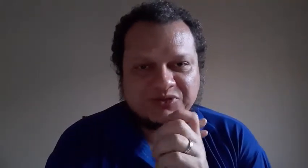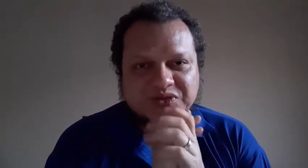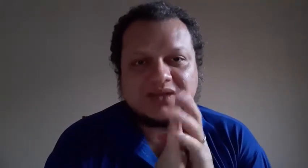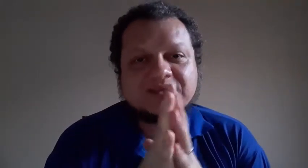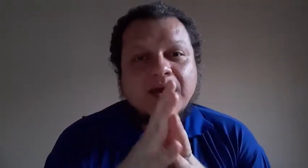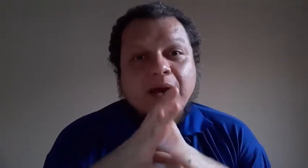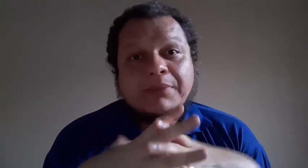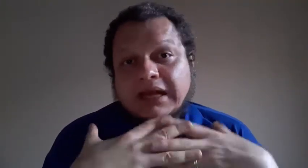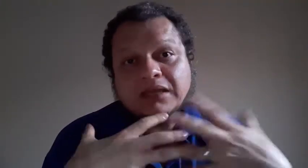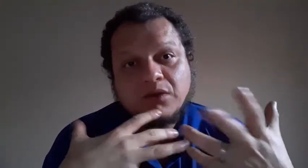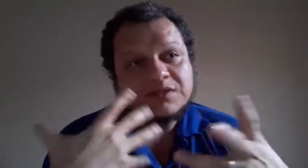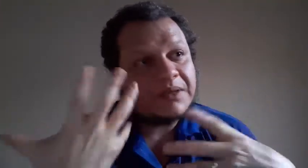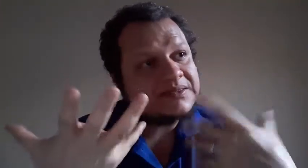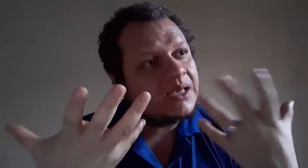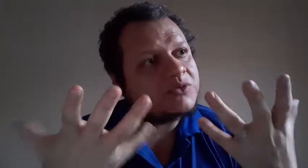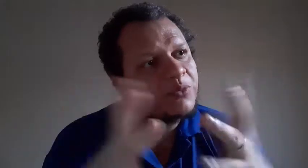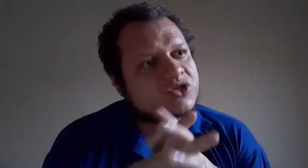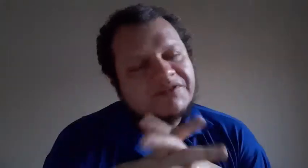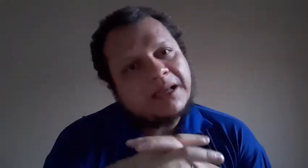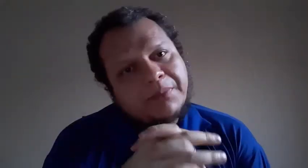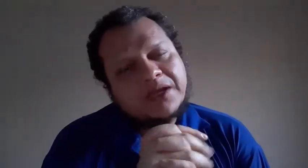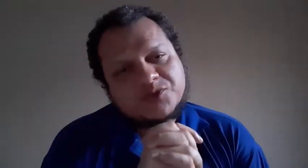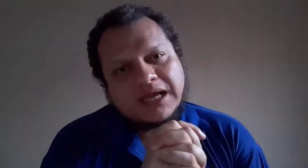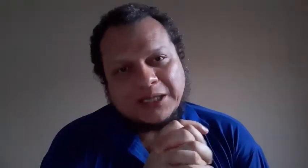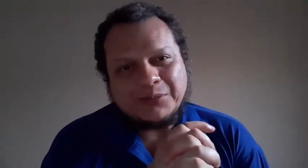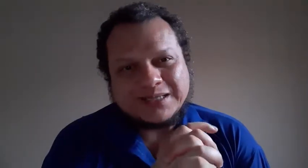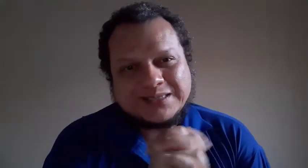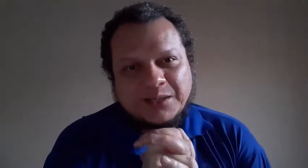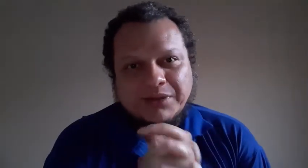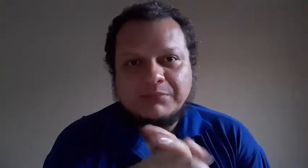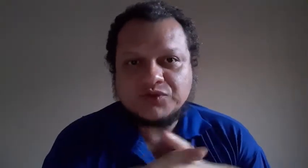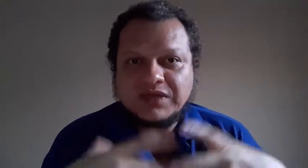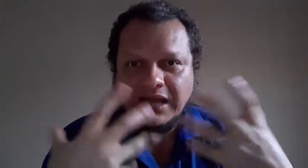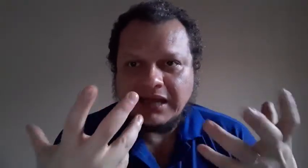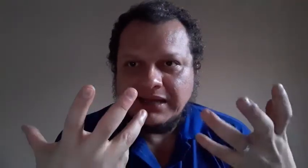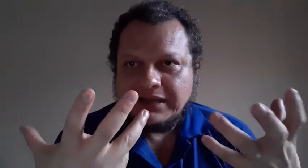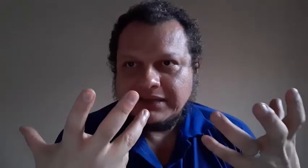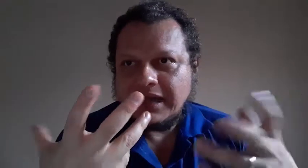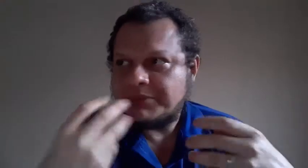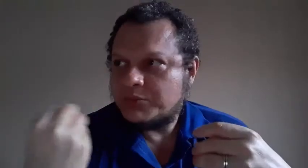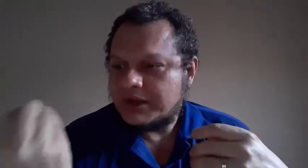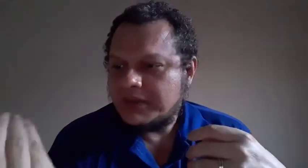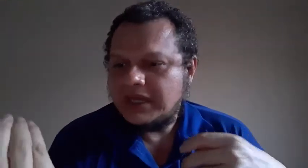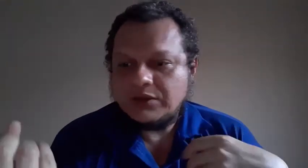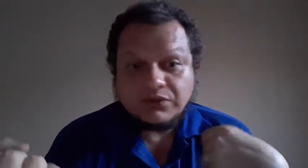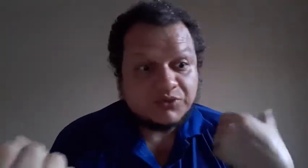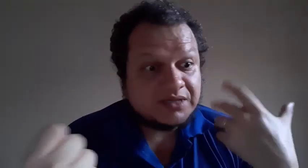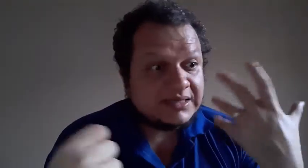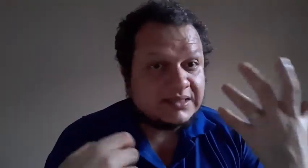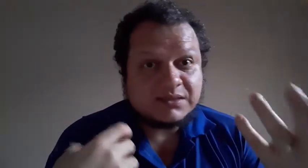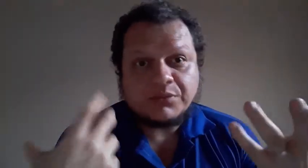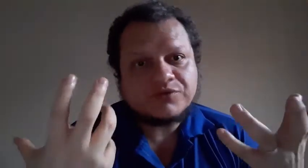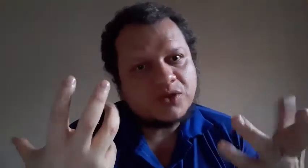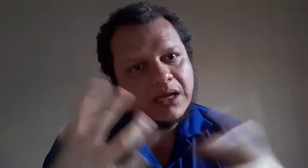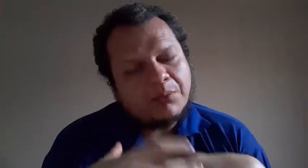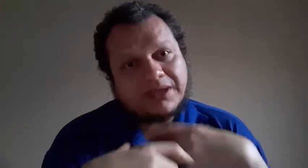vocês, para que nós pensemos, poxa, vale a pena estudar livro assim para buscar aprimoramento, buscar ascensão profissional, porque